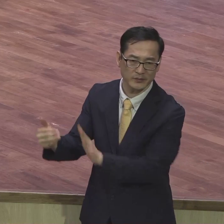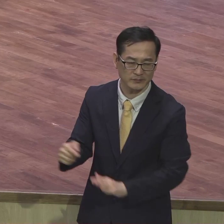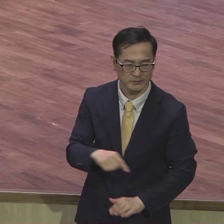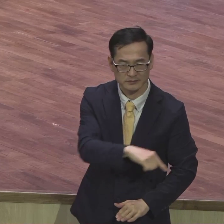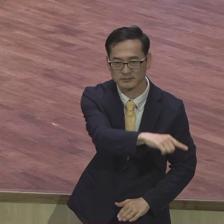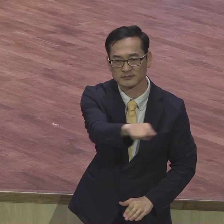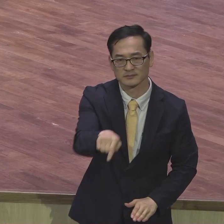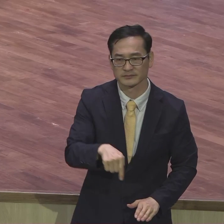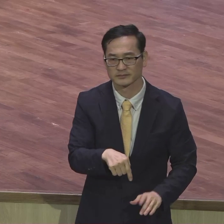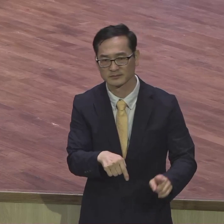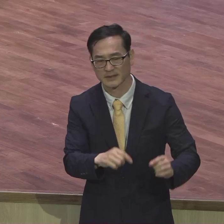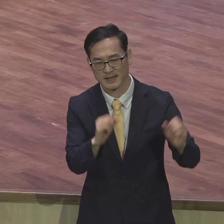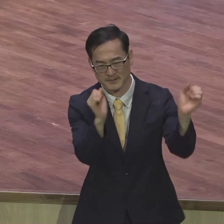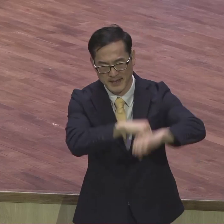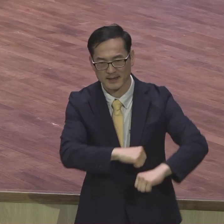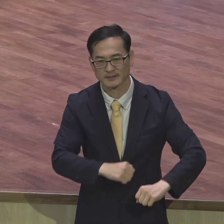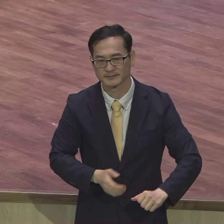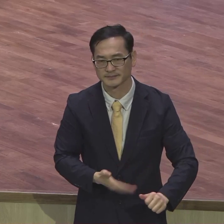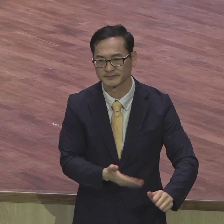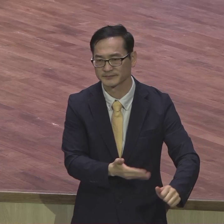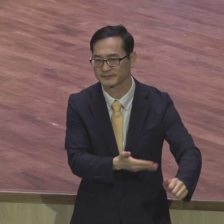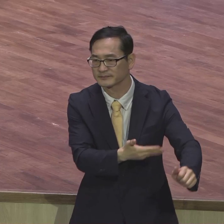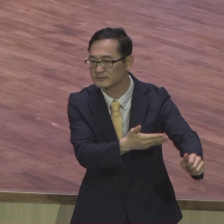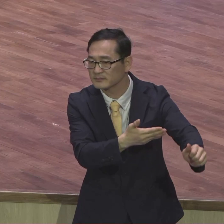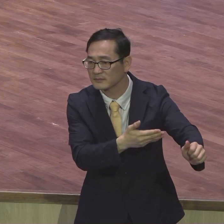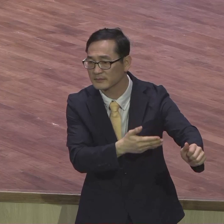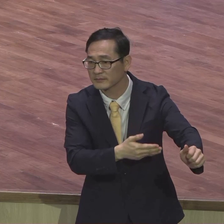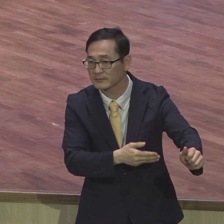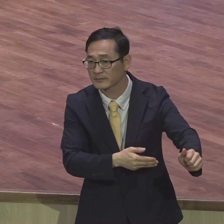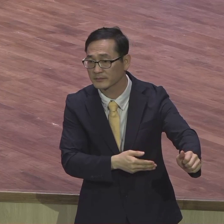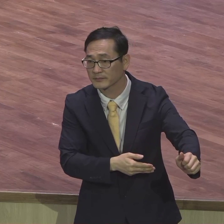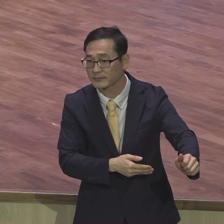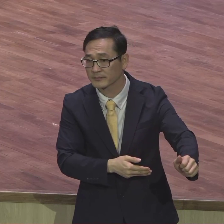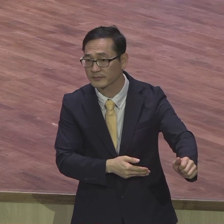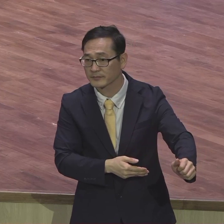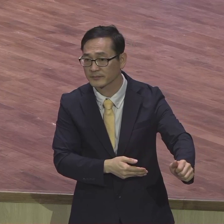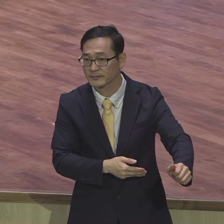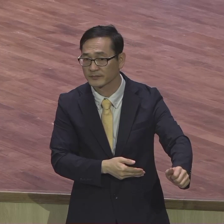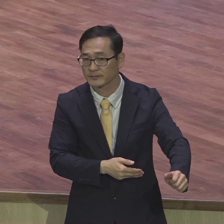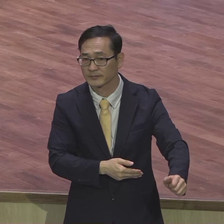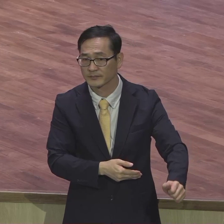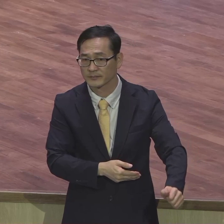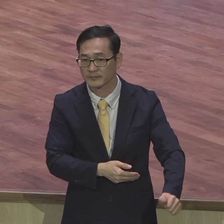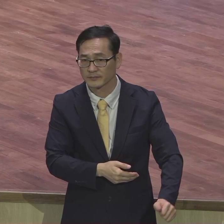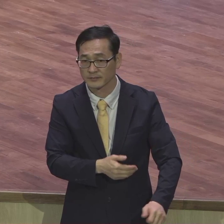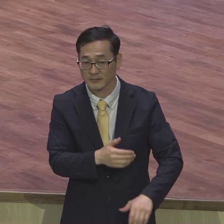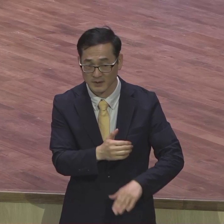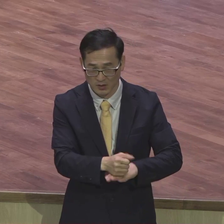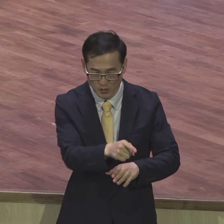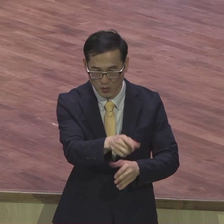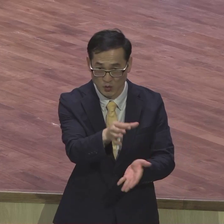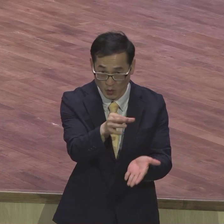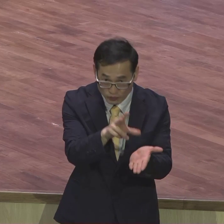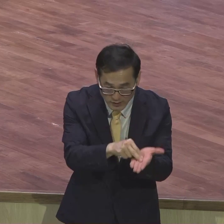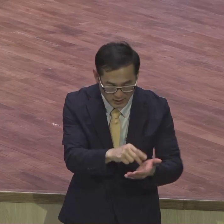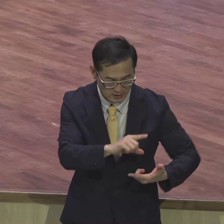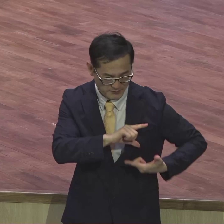쉽게 생각하면 돈이잖아요 돈 이 물질 때문에 온갖 시험 다 들잖아요 이거 하나 가지고 다들